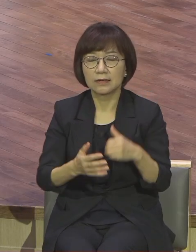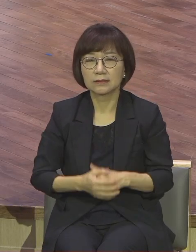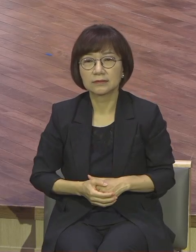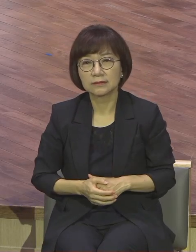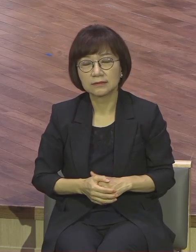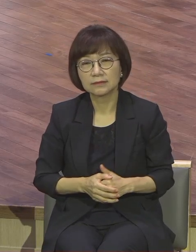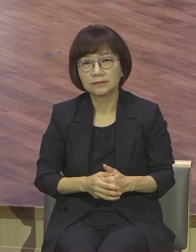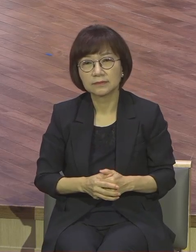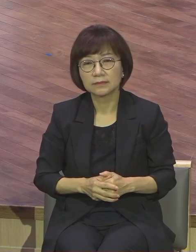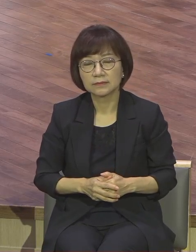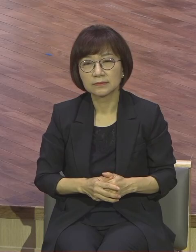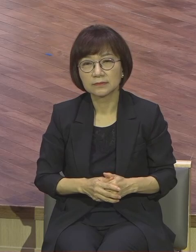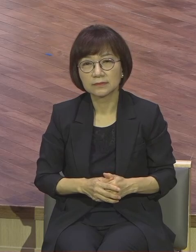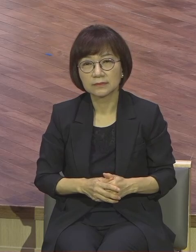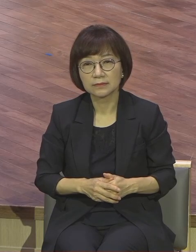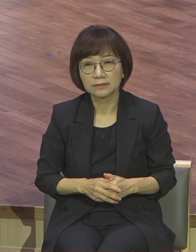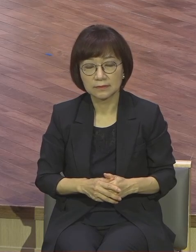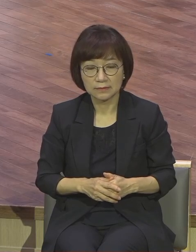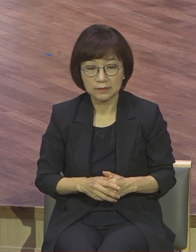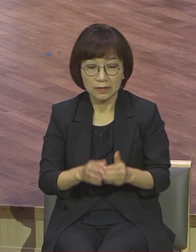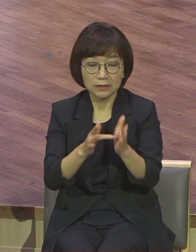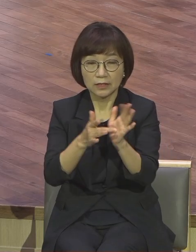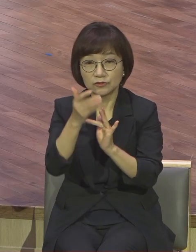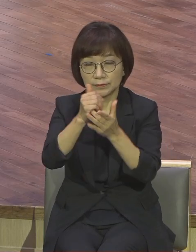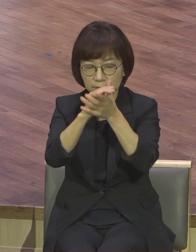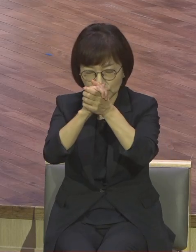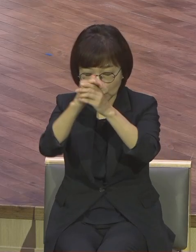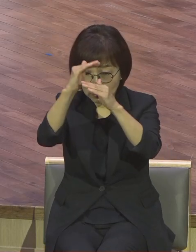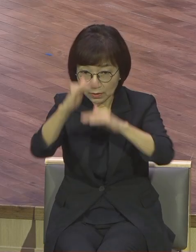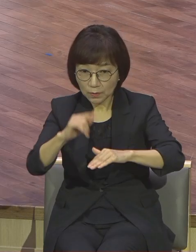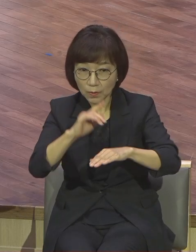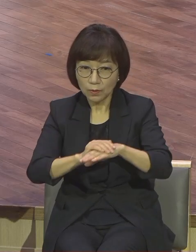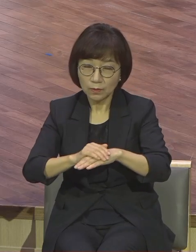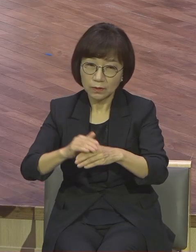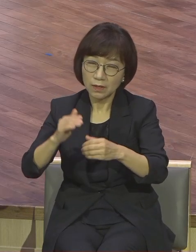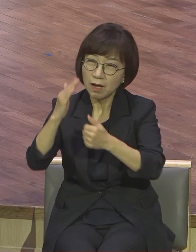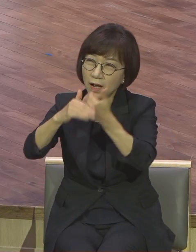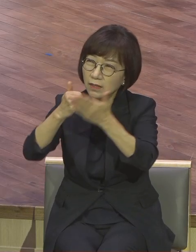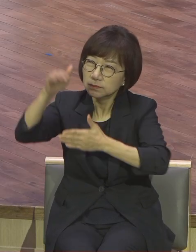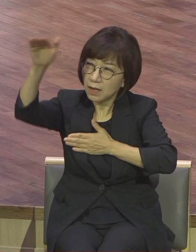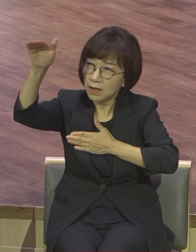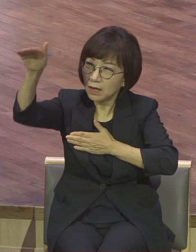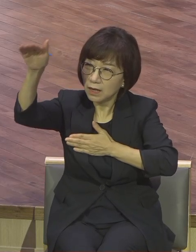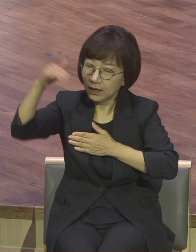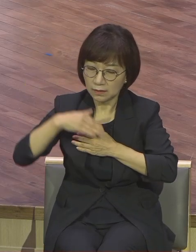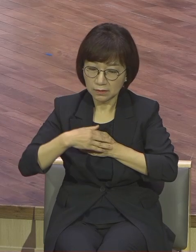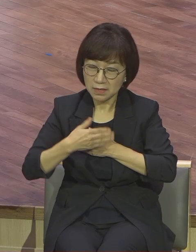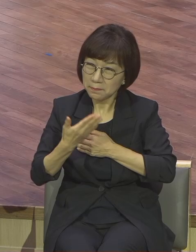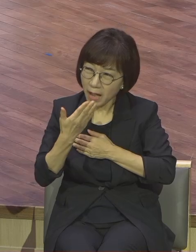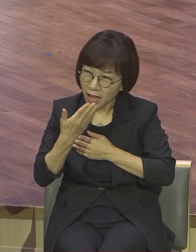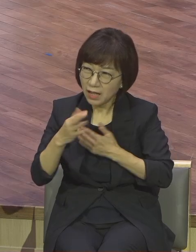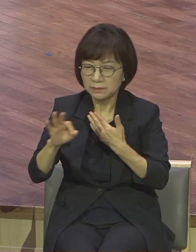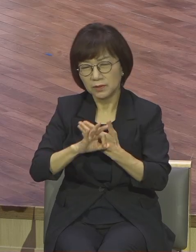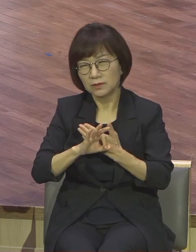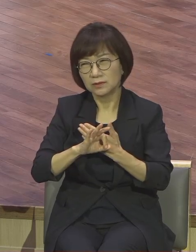할 수만 있으면 십자가 지로운 사람이 할 수만 있으면